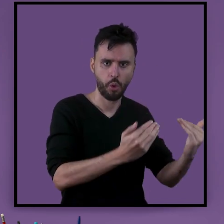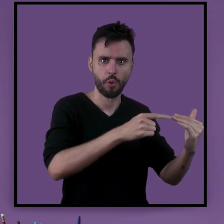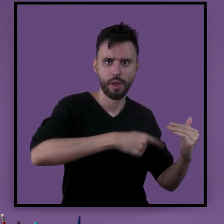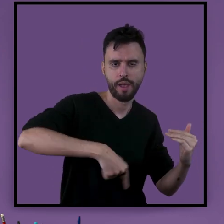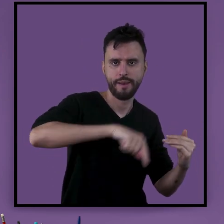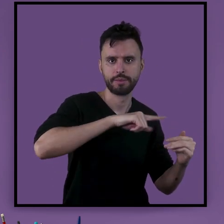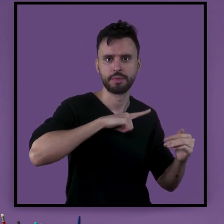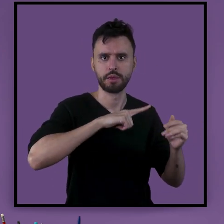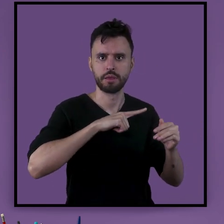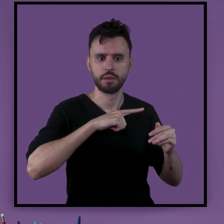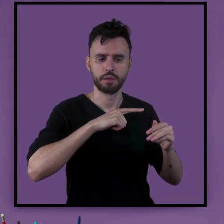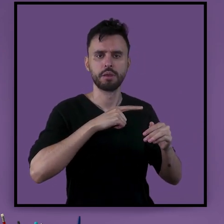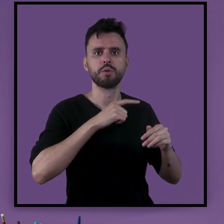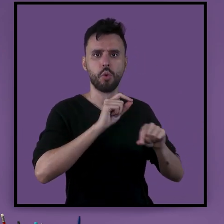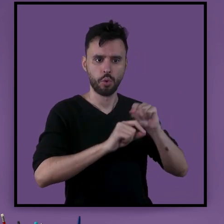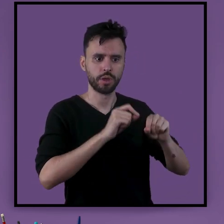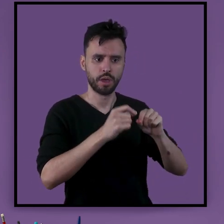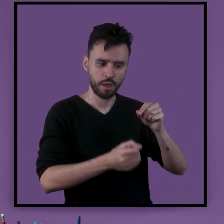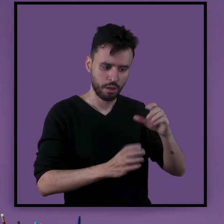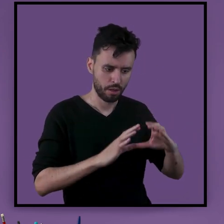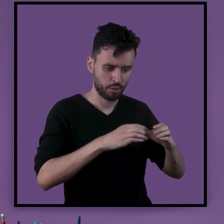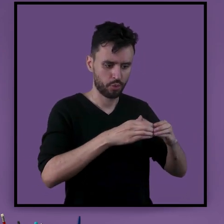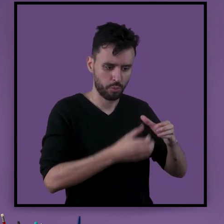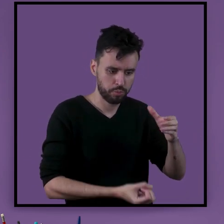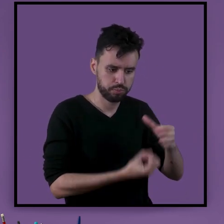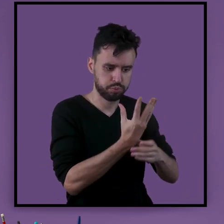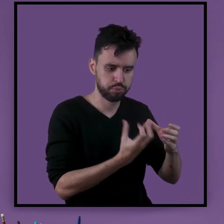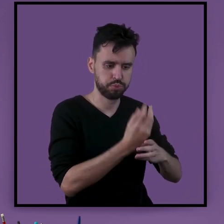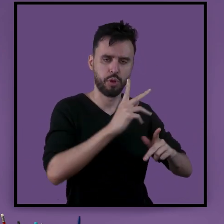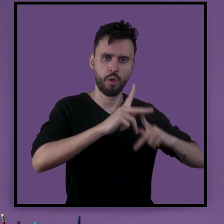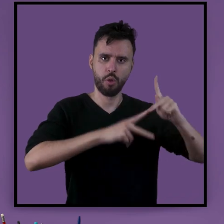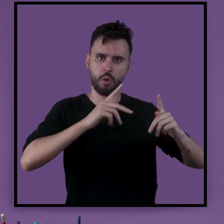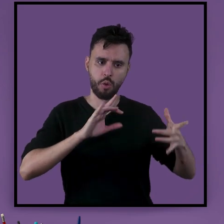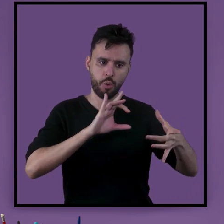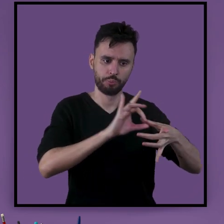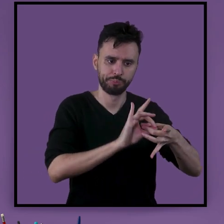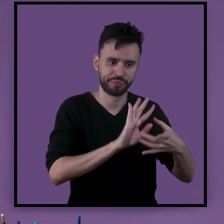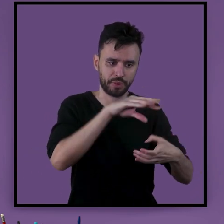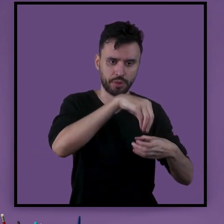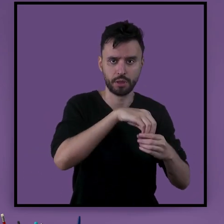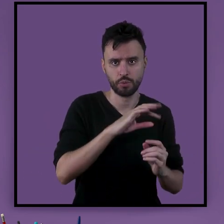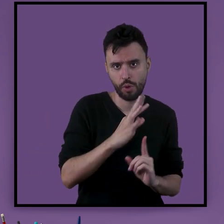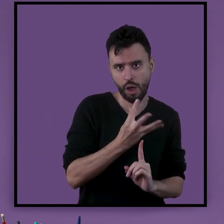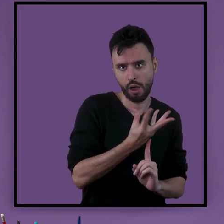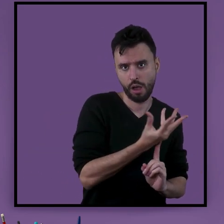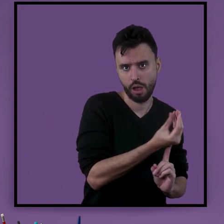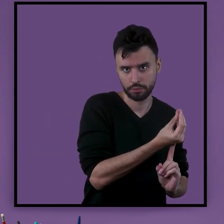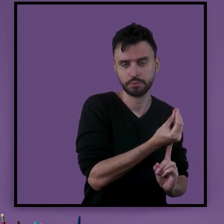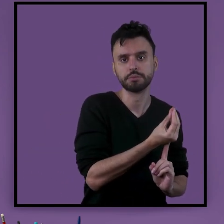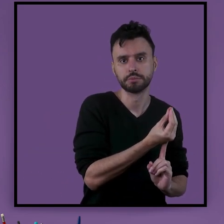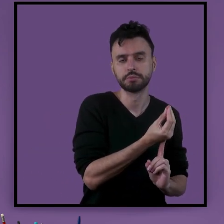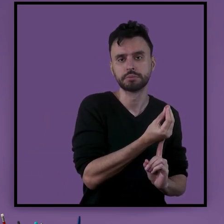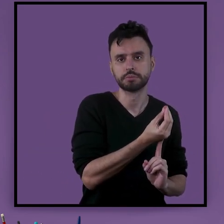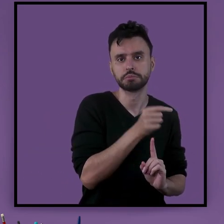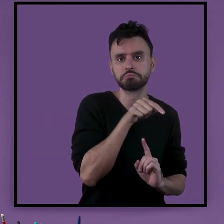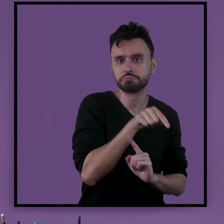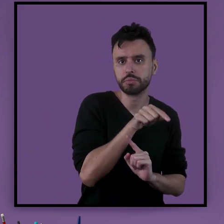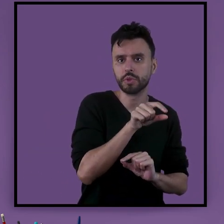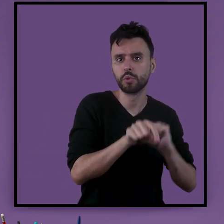produção cultural que é do povo, como por exemplo a arte e o acesso para essas